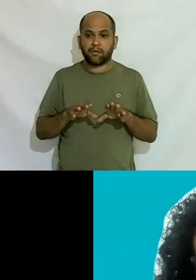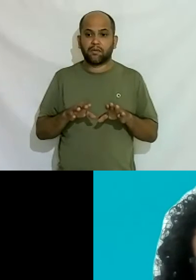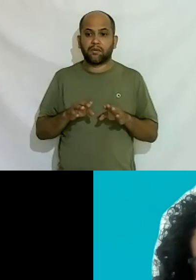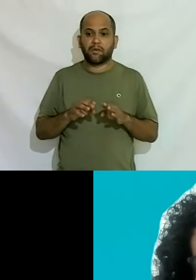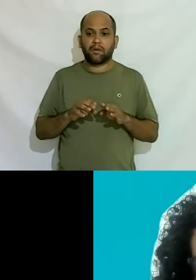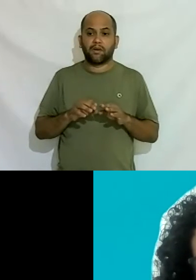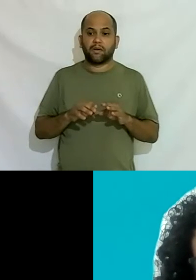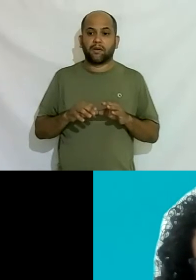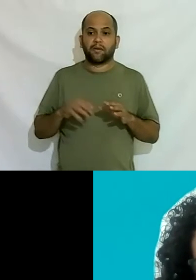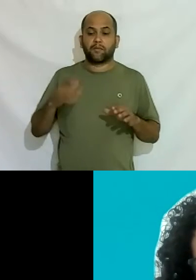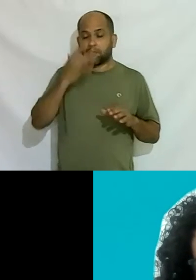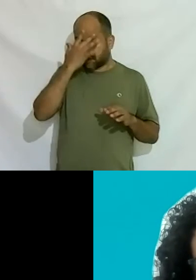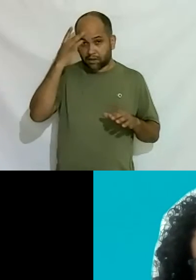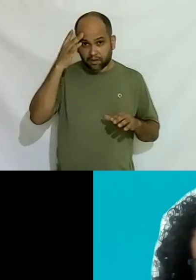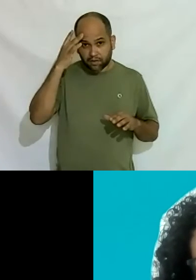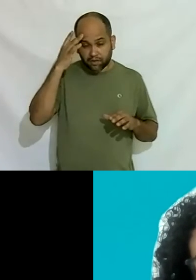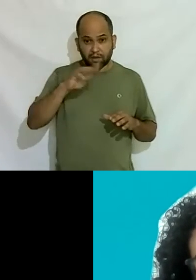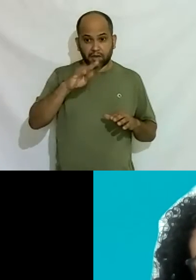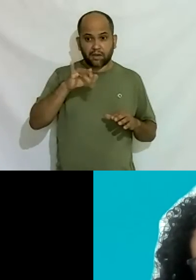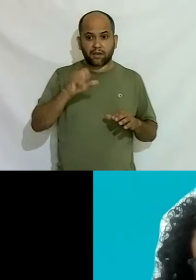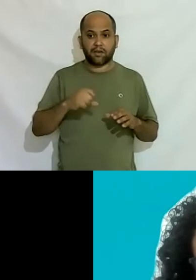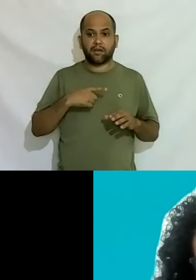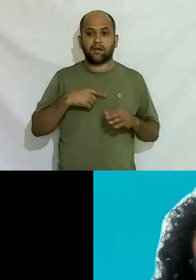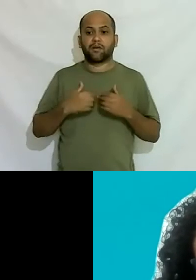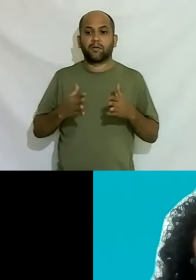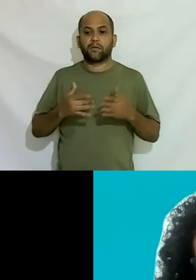de pessoas trans desde 2013